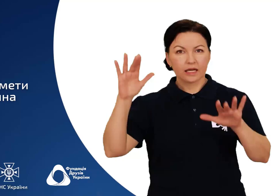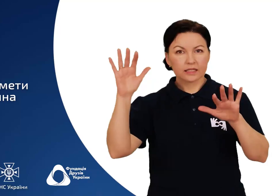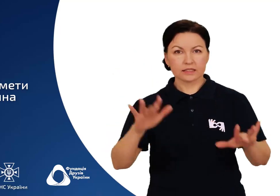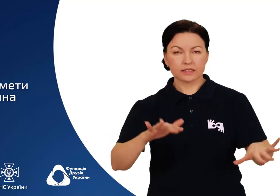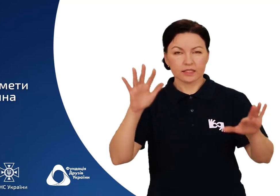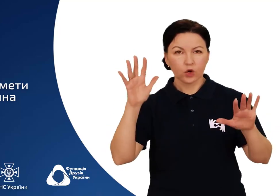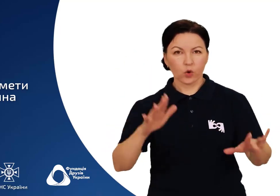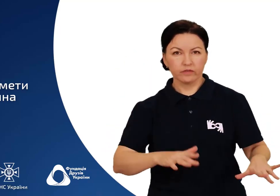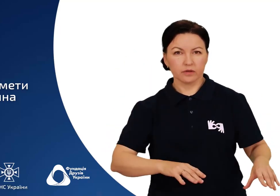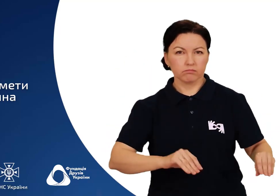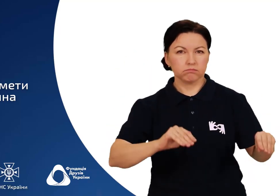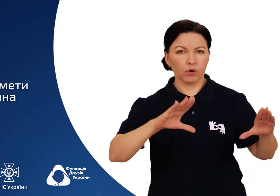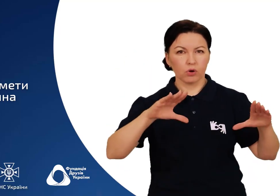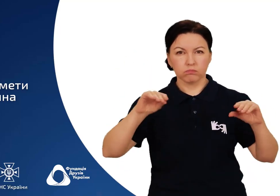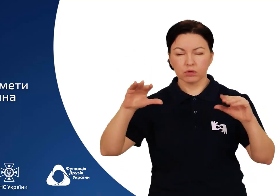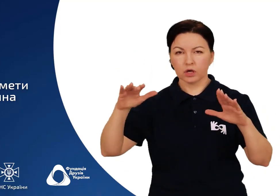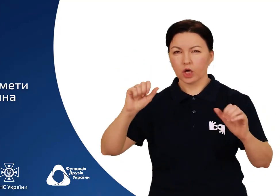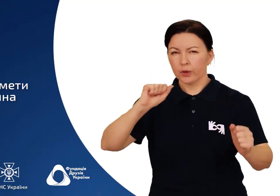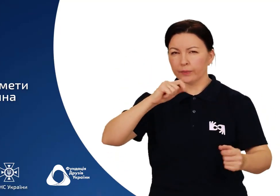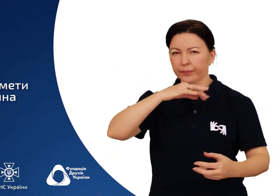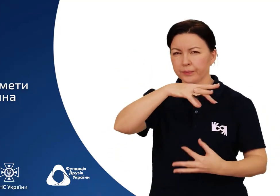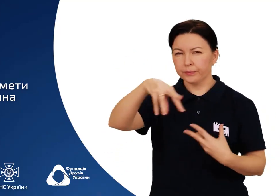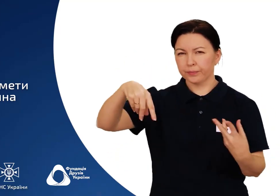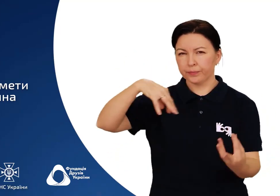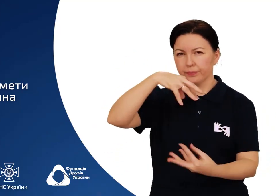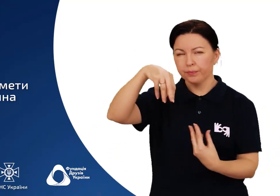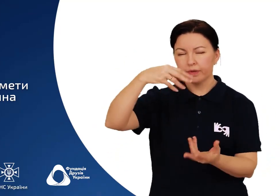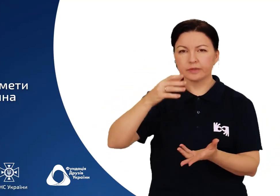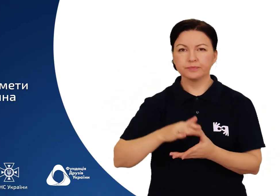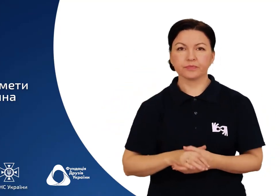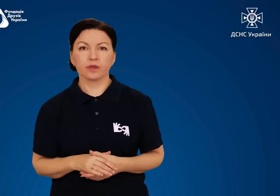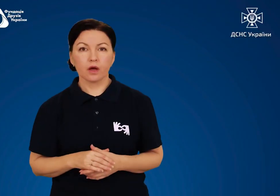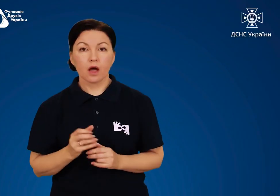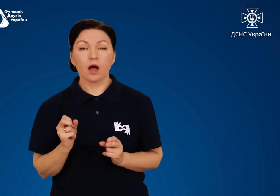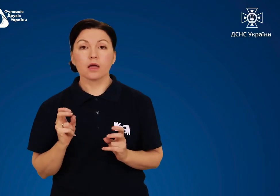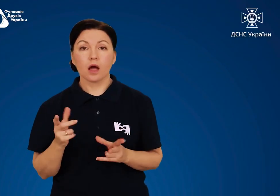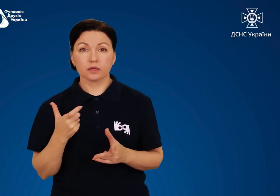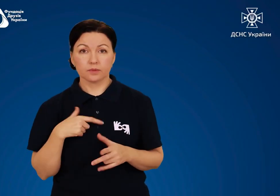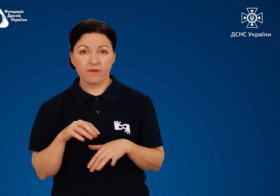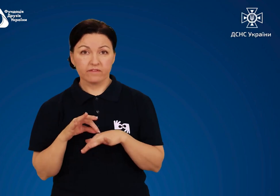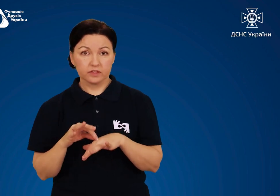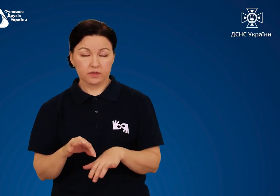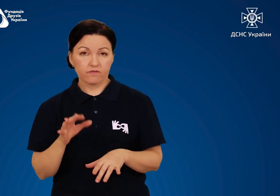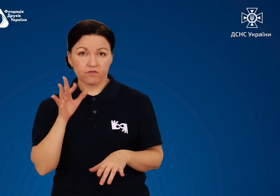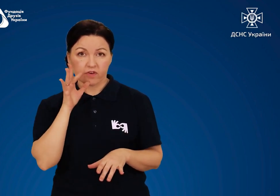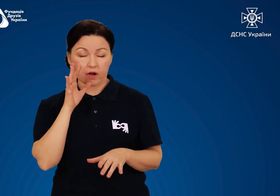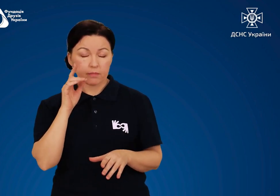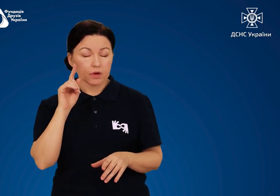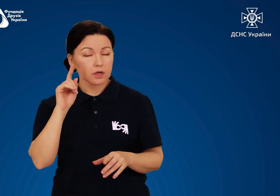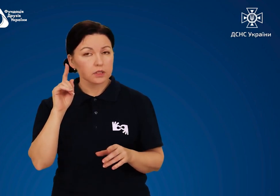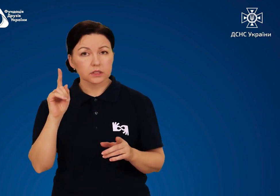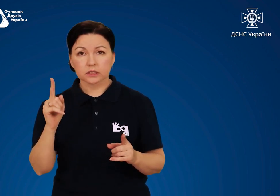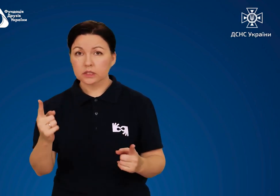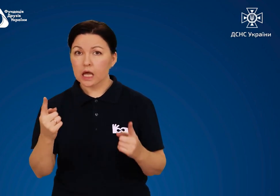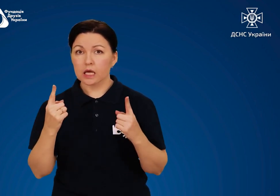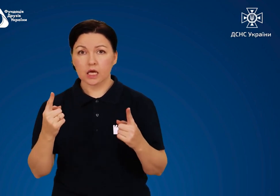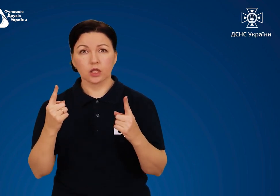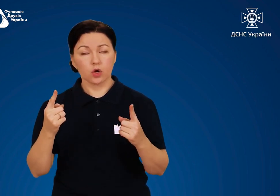Снігові замети, хуртовина, дії населення під час стихійного лиха.